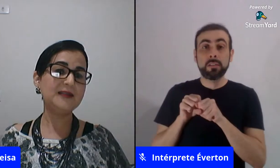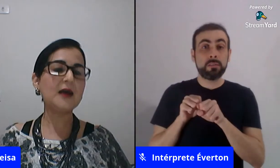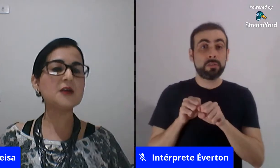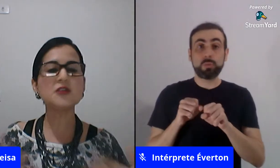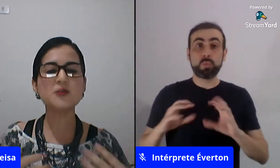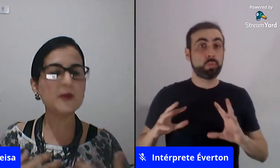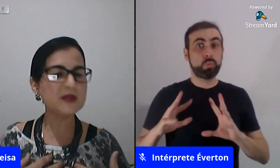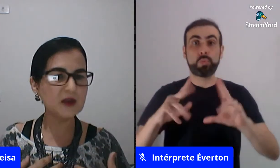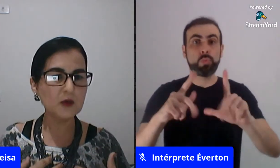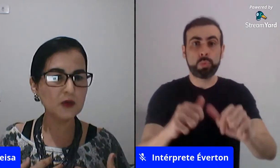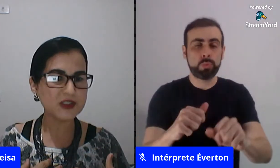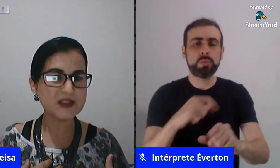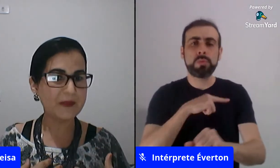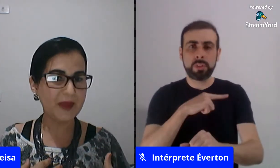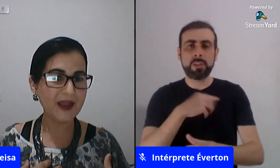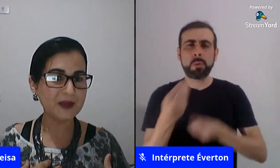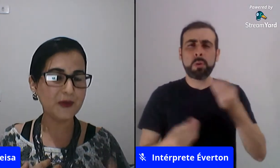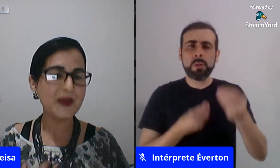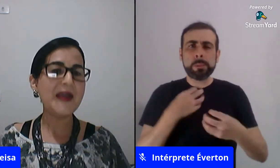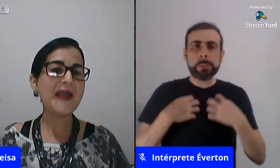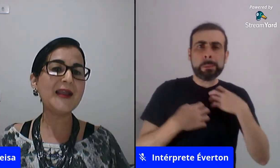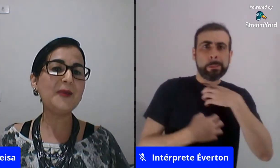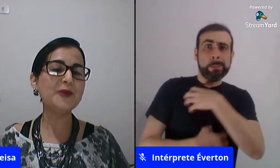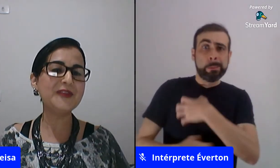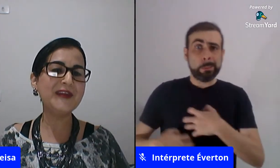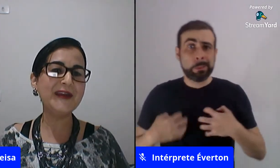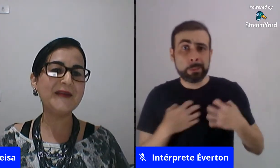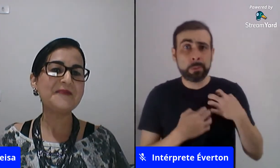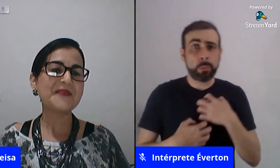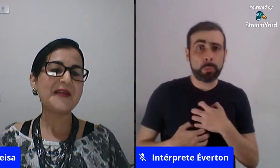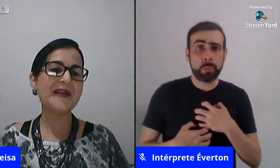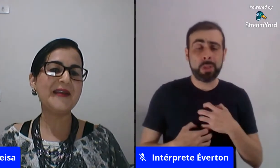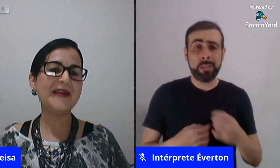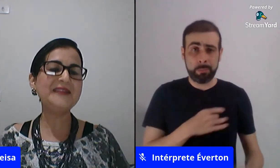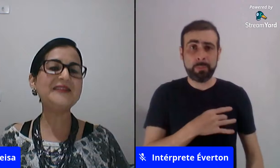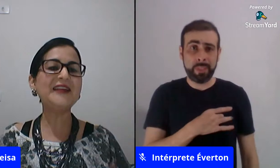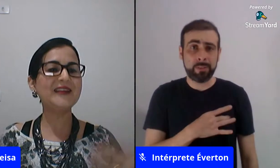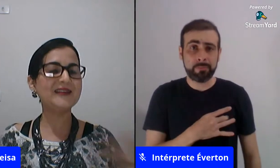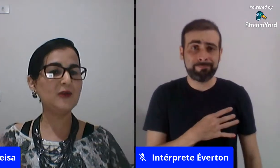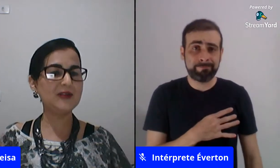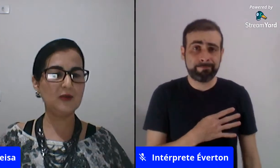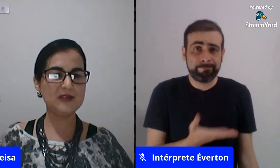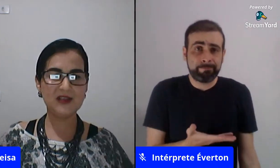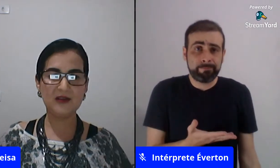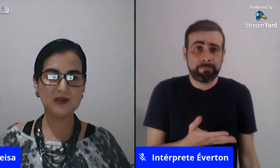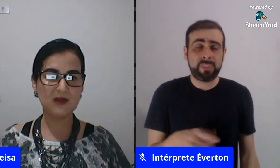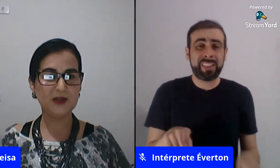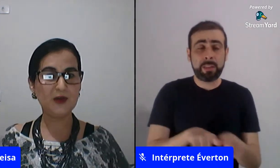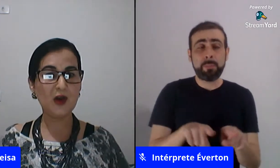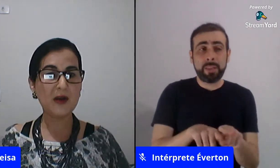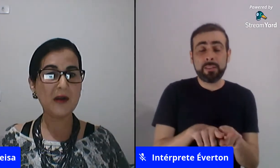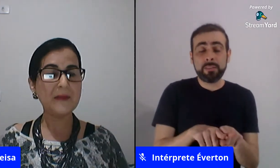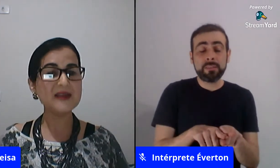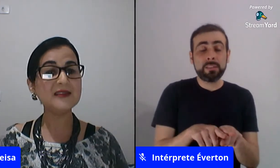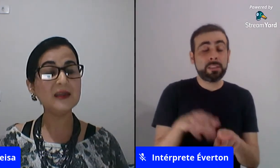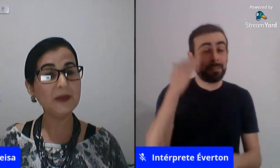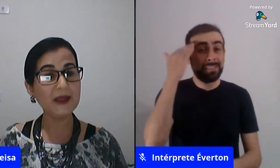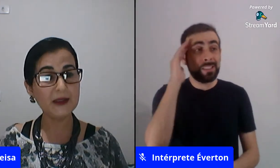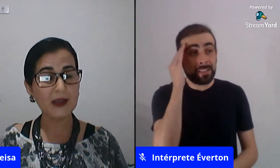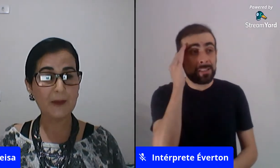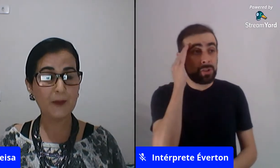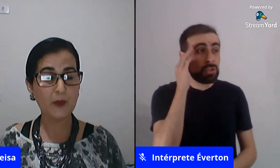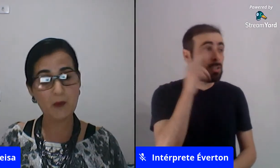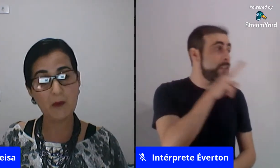lidar com as suas próprias angústias e medo ela poder entender até o que está acontecendo ao seu redor mas